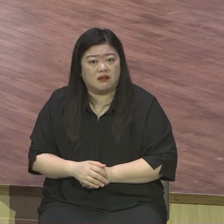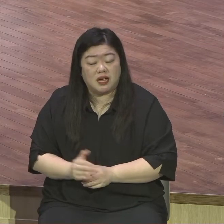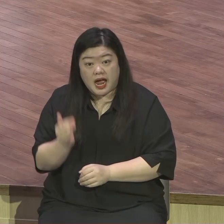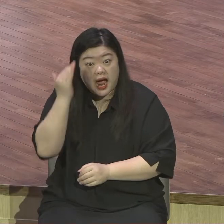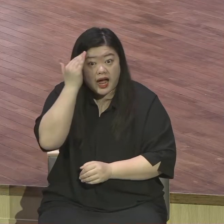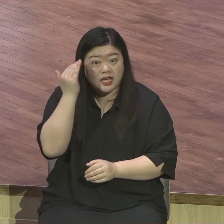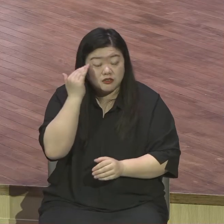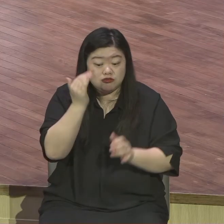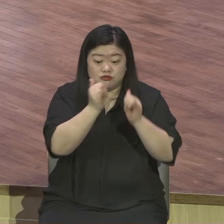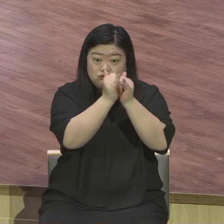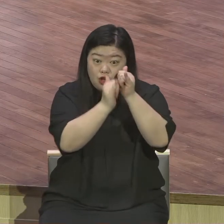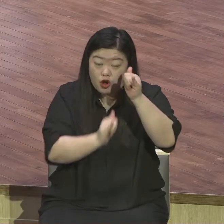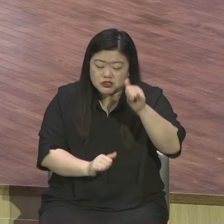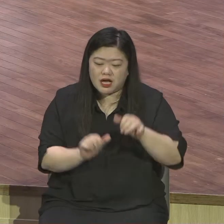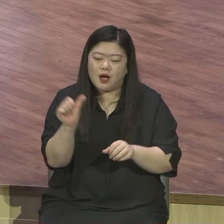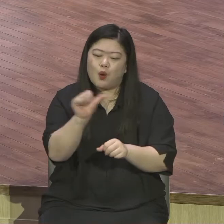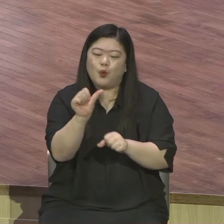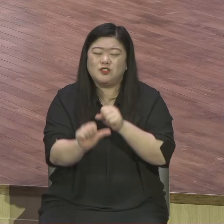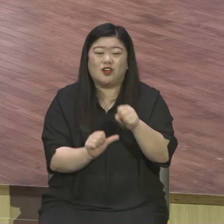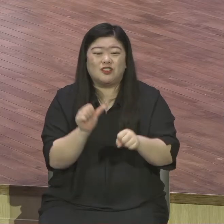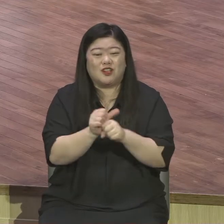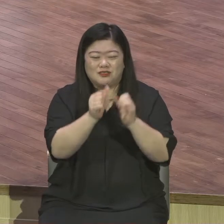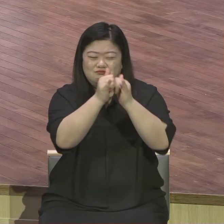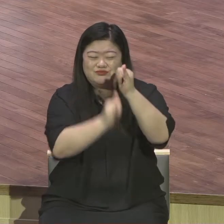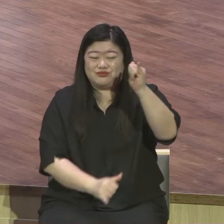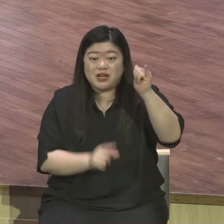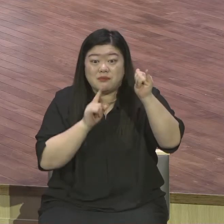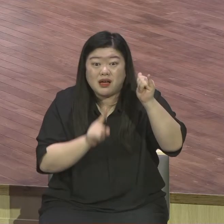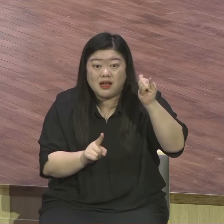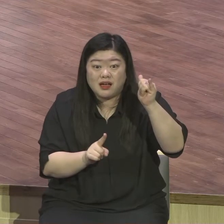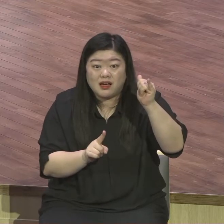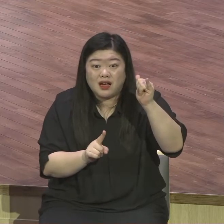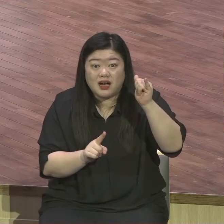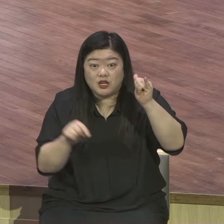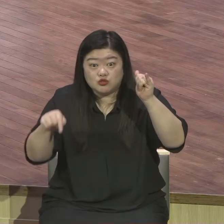보금이 들어온 적이 189년이에요 그밖에 안 돼요